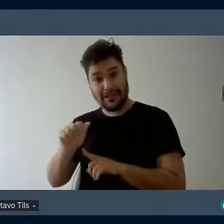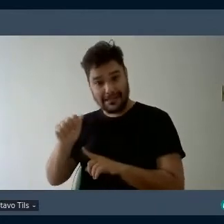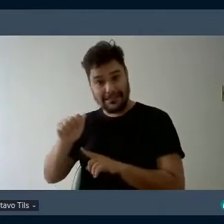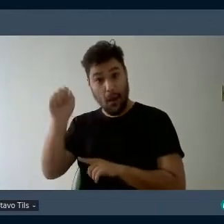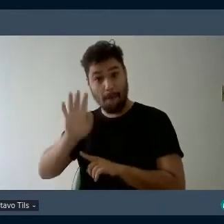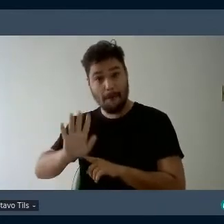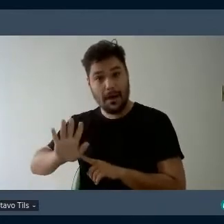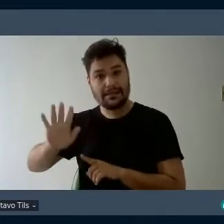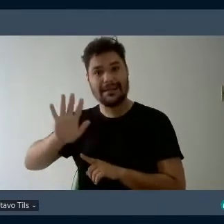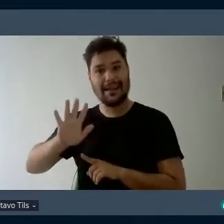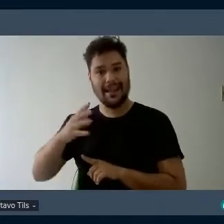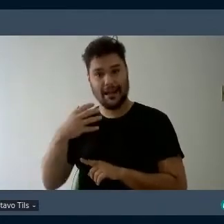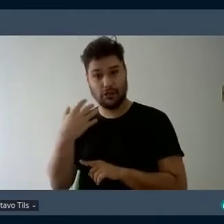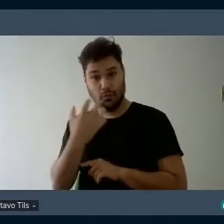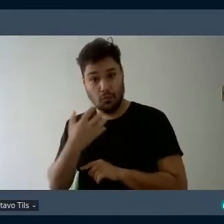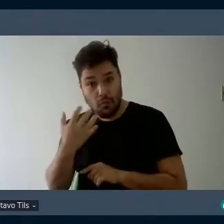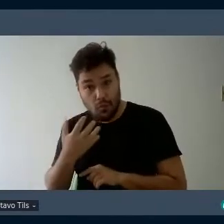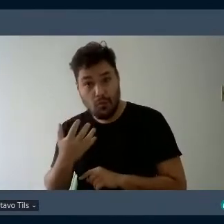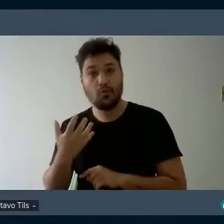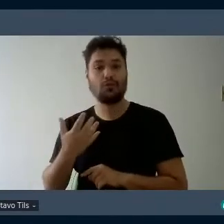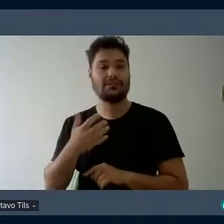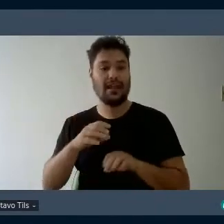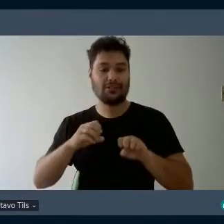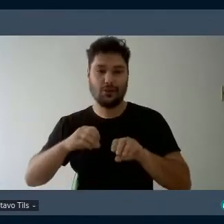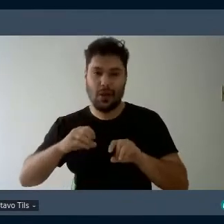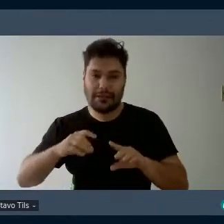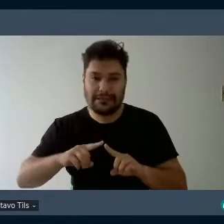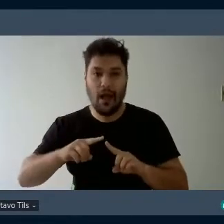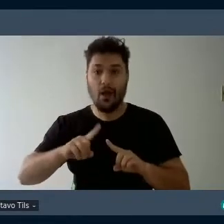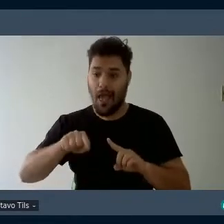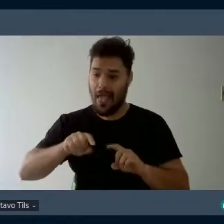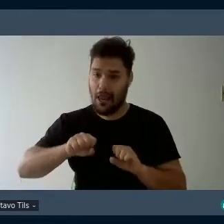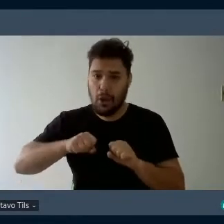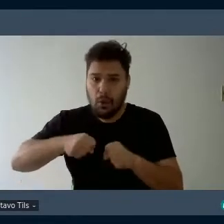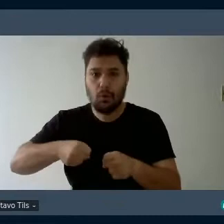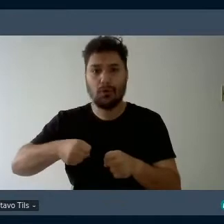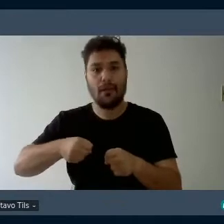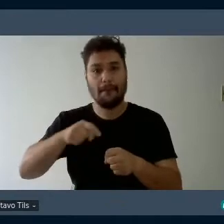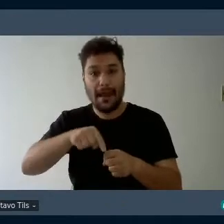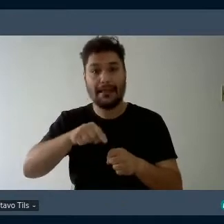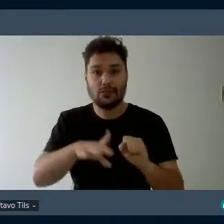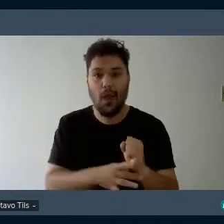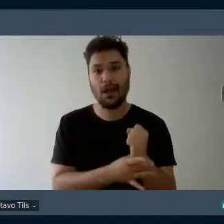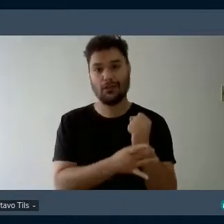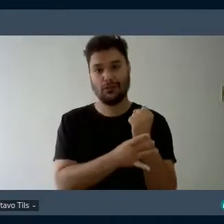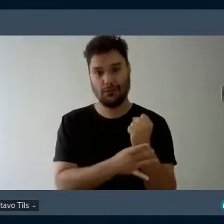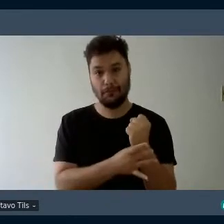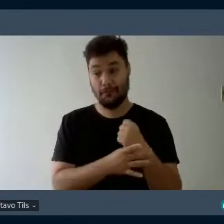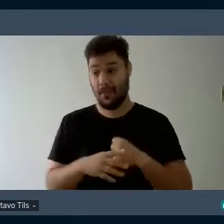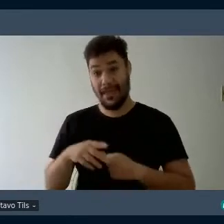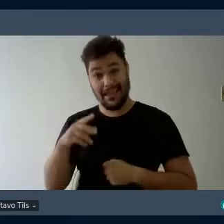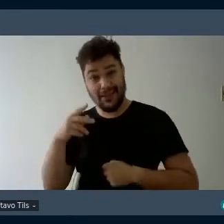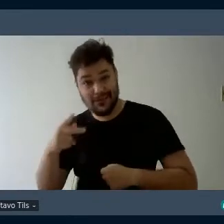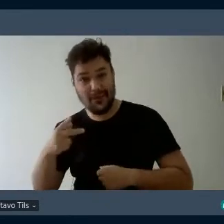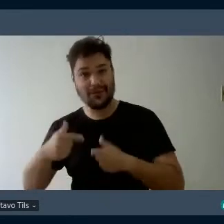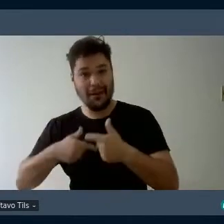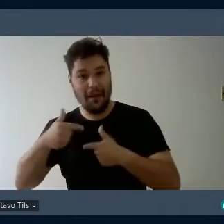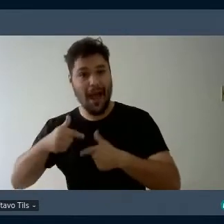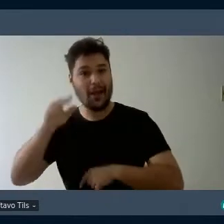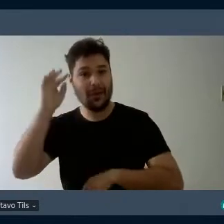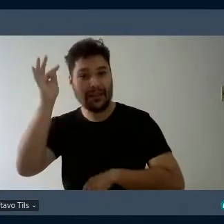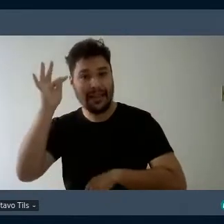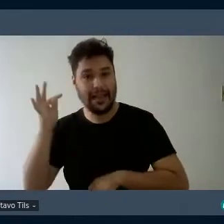da Associação Internacional de Educação Musical, e acho que esses trabalhos como o da Tati chamam a atenção